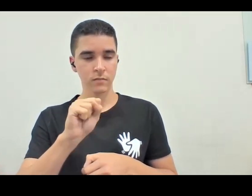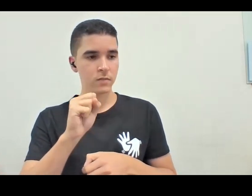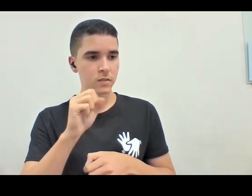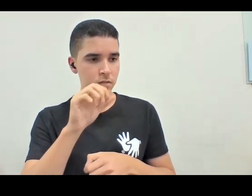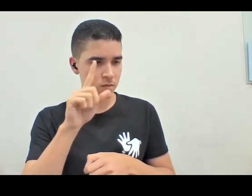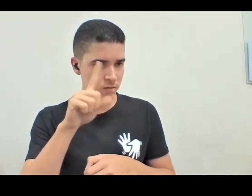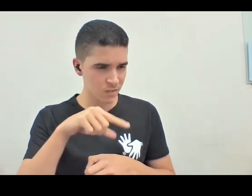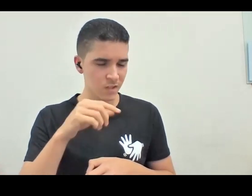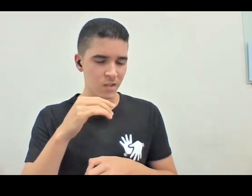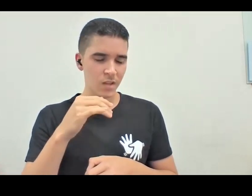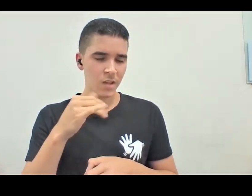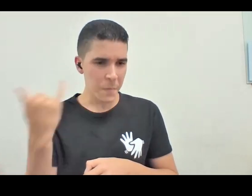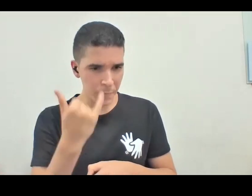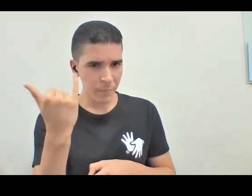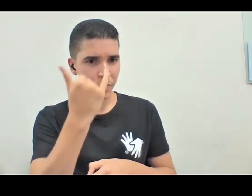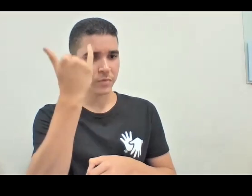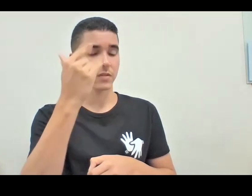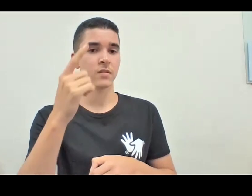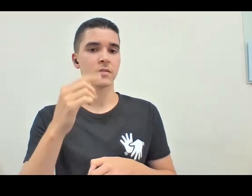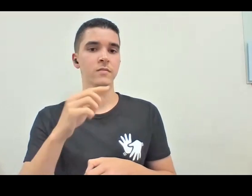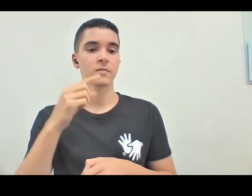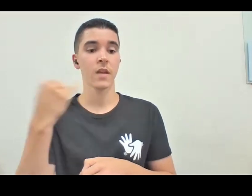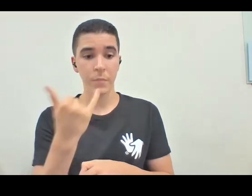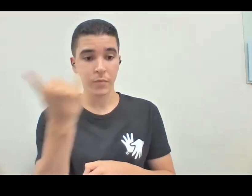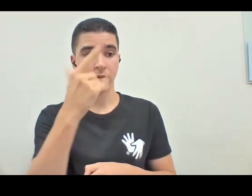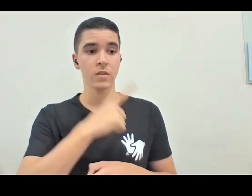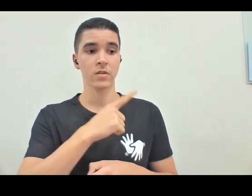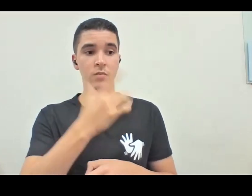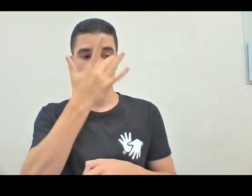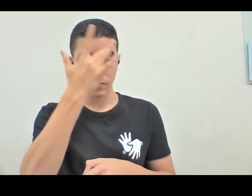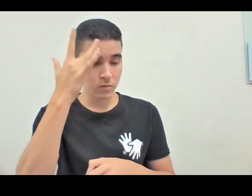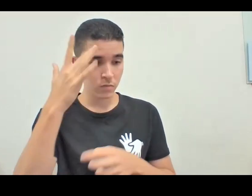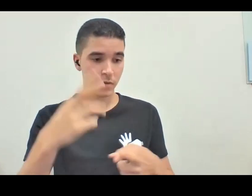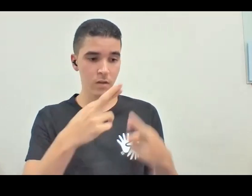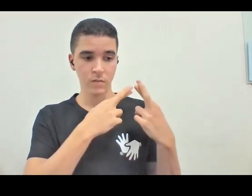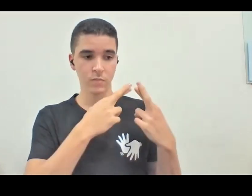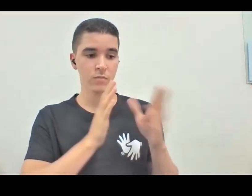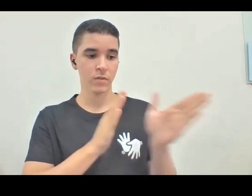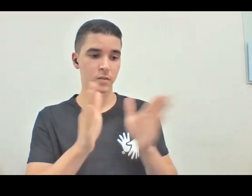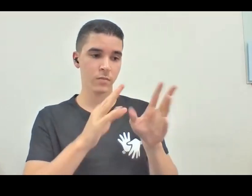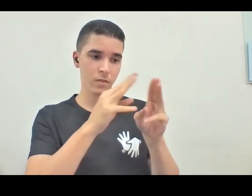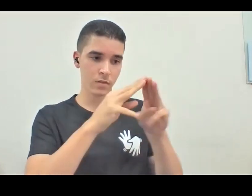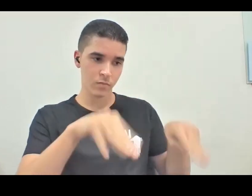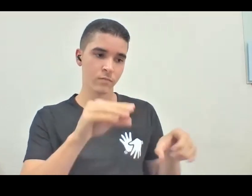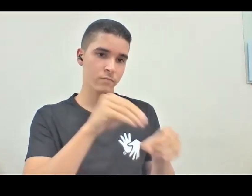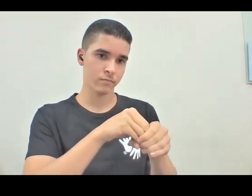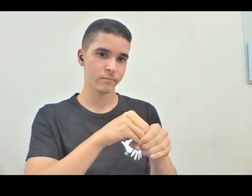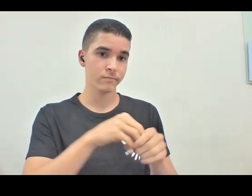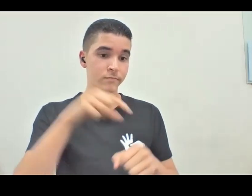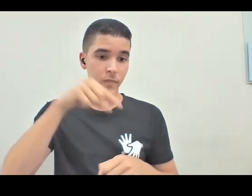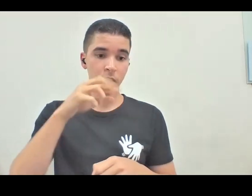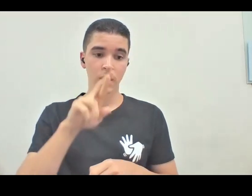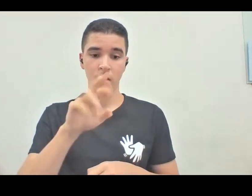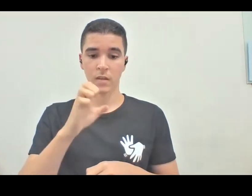pela acessibilidade como parte da equipe do museu. Aqui no Recife, as ações de acessibilidade surgem na maioria das